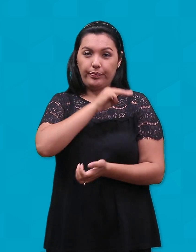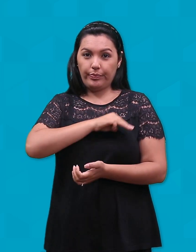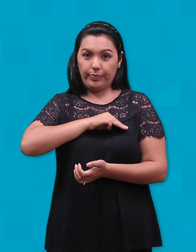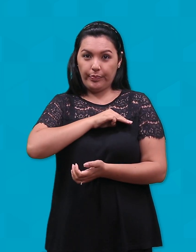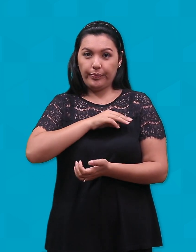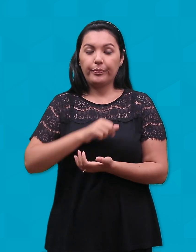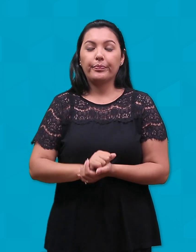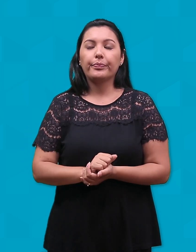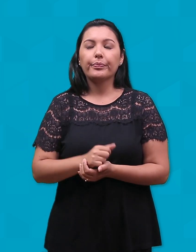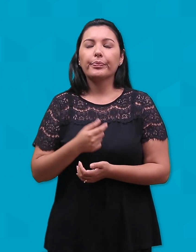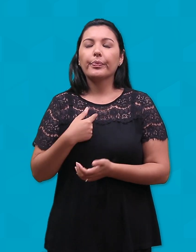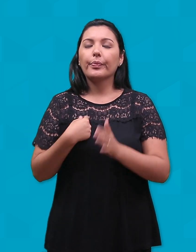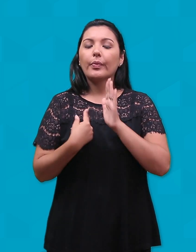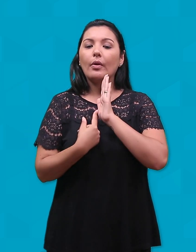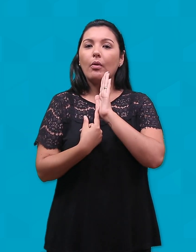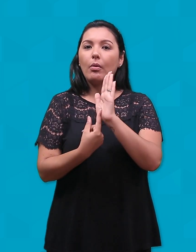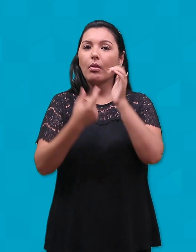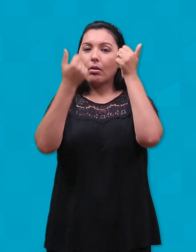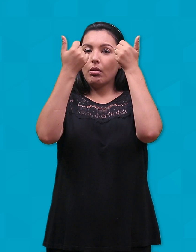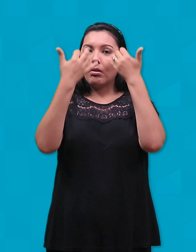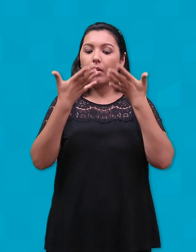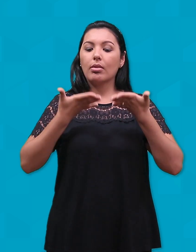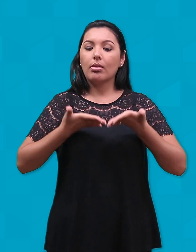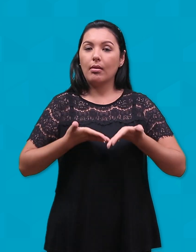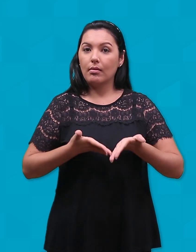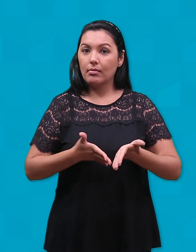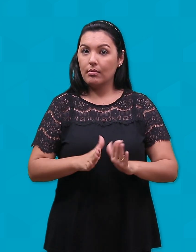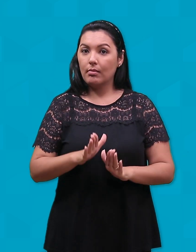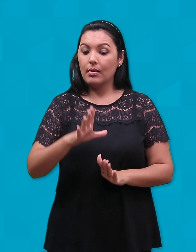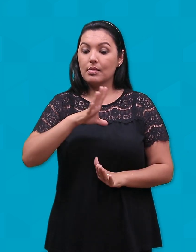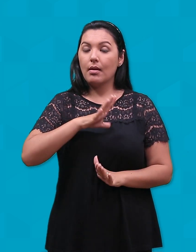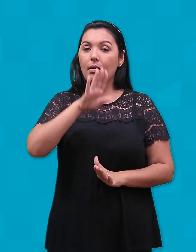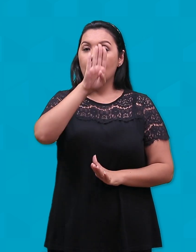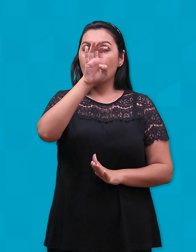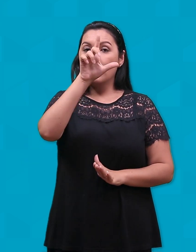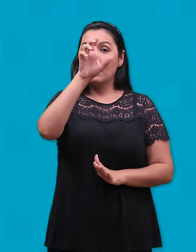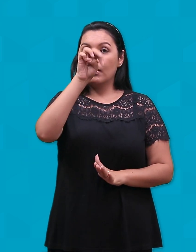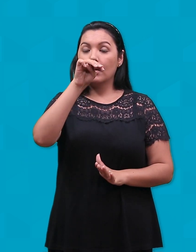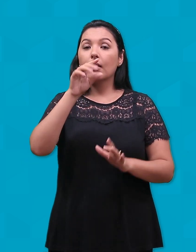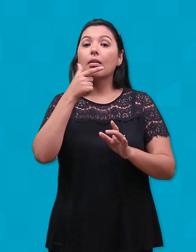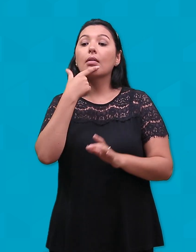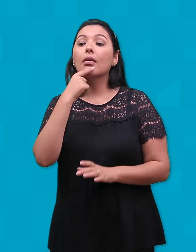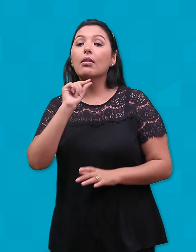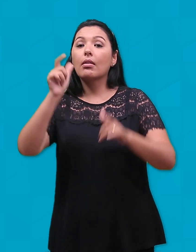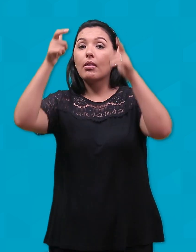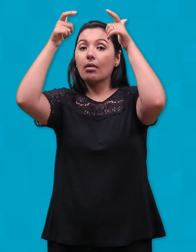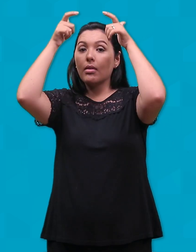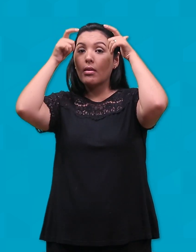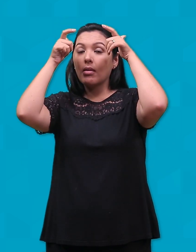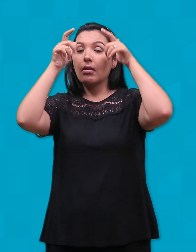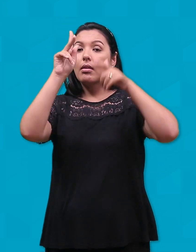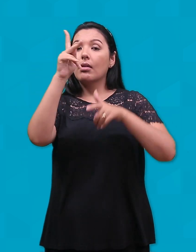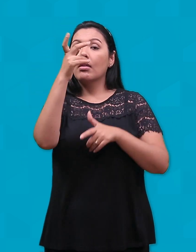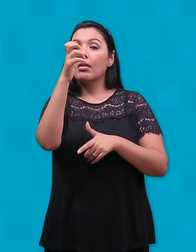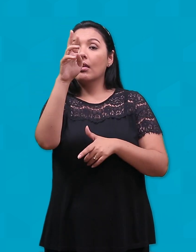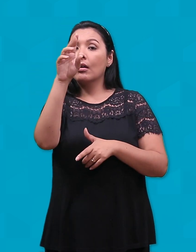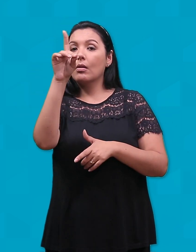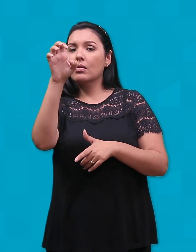dizendo que Jesus nasceu em Belém, na Judéia, no tempo do rei Herodes. Dizer que nasceu no tempo de